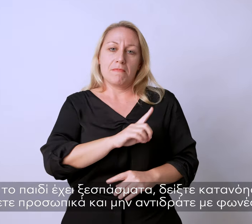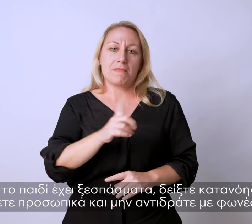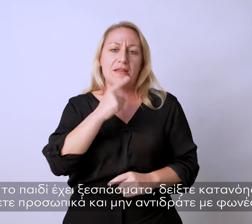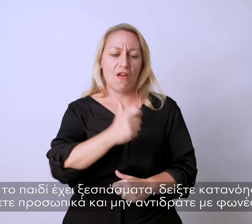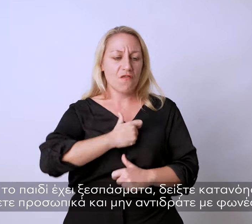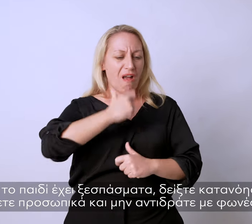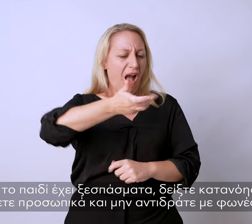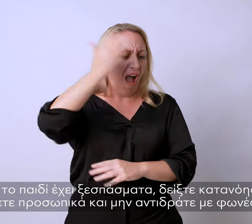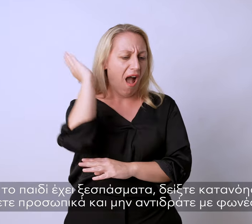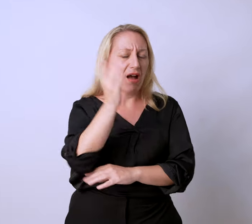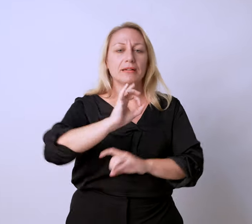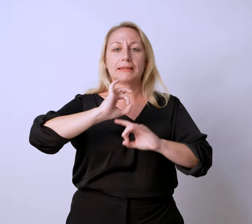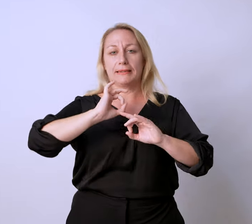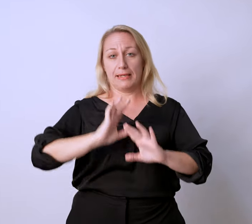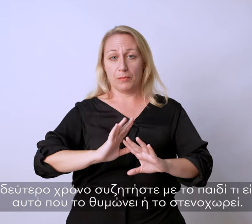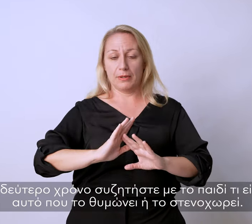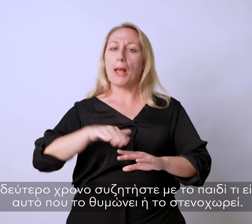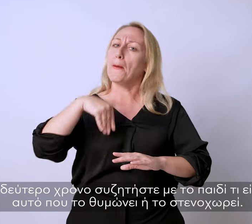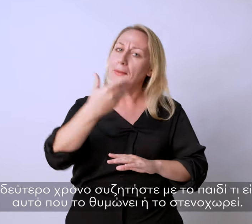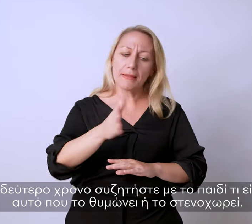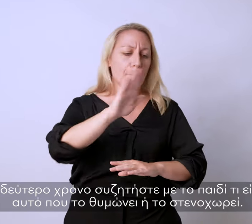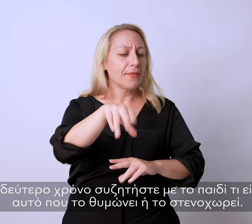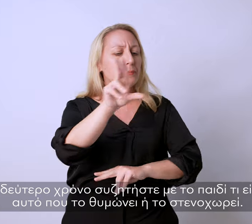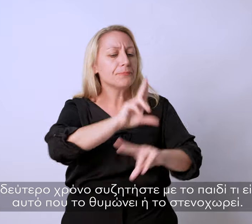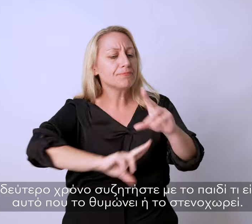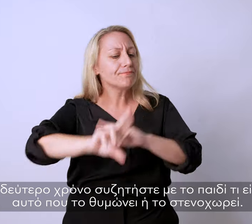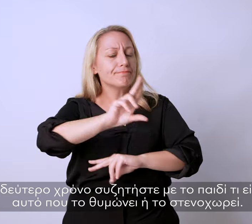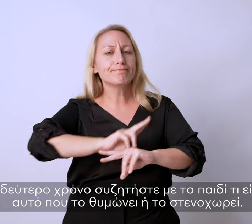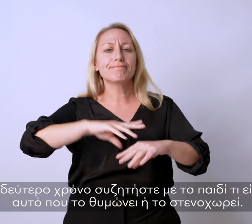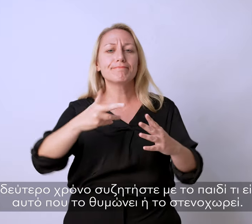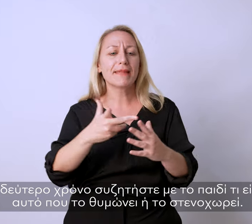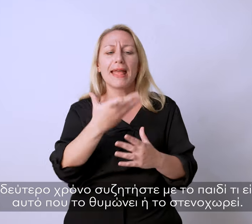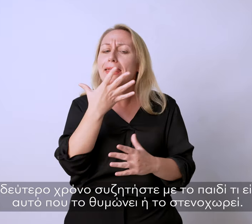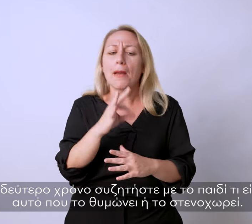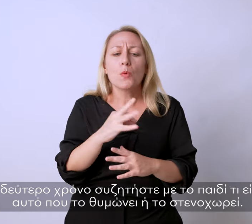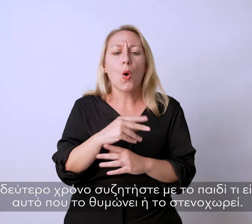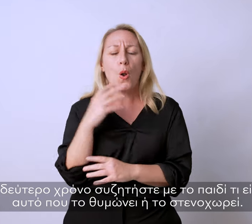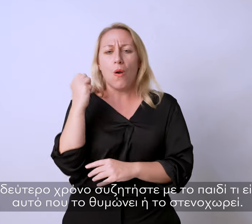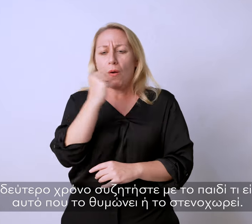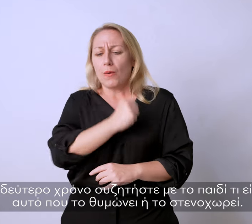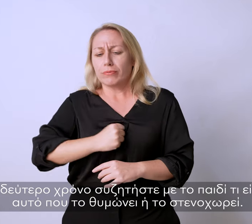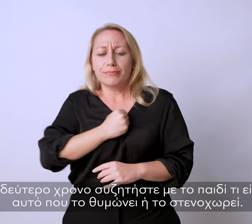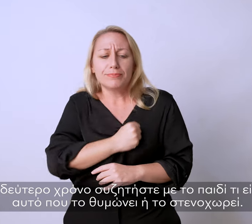φωνές και τιμωρίες. Σε δεύτερο χρόνο, συζητήστε με το παιδί τι είναι αυτό που το θυμώνει ή το στενοχωρεί.